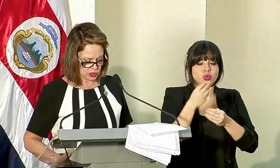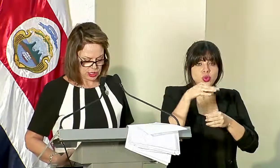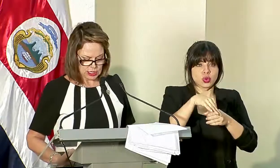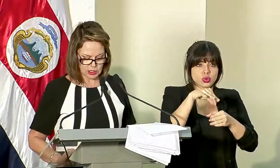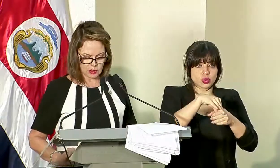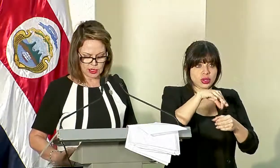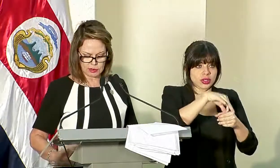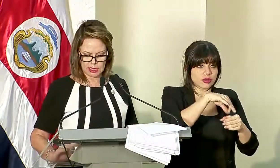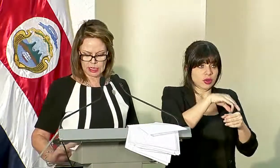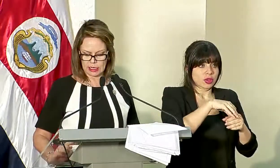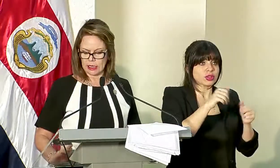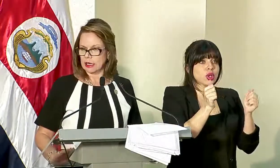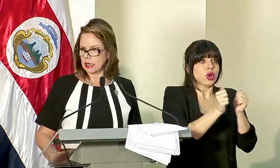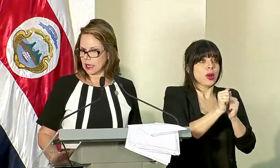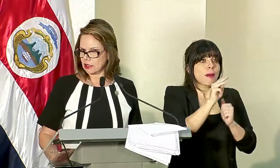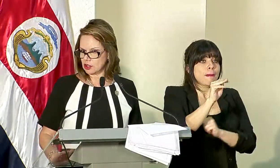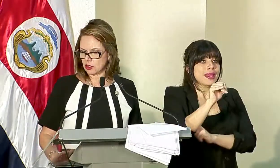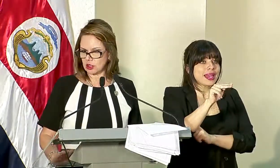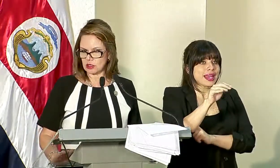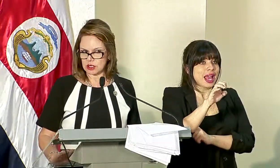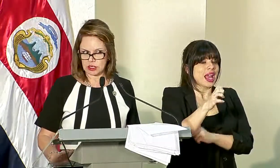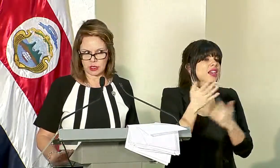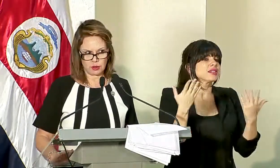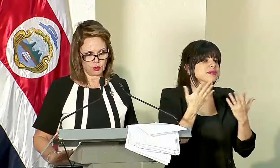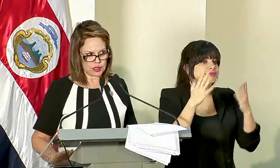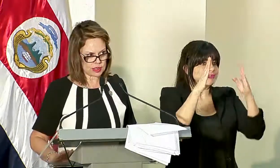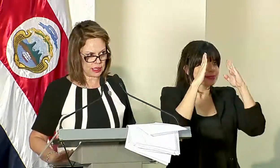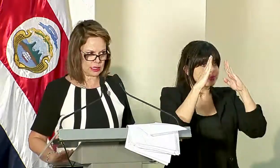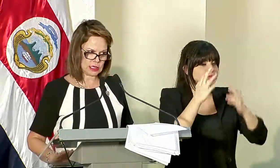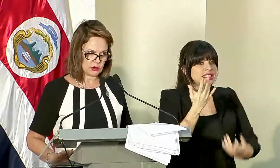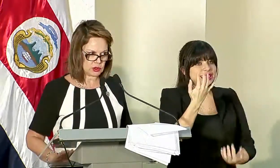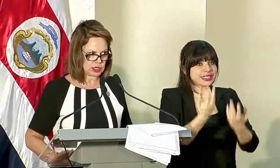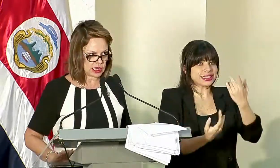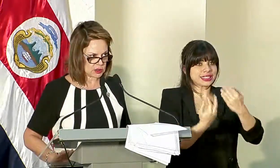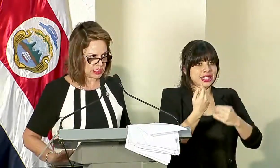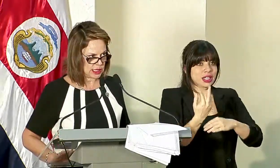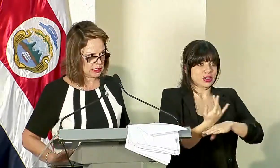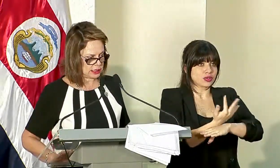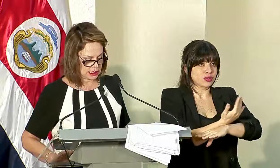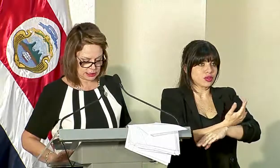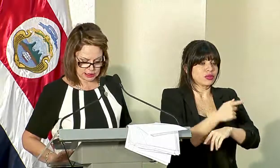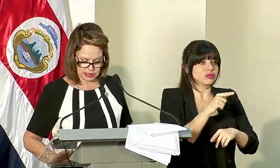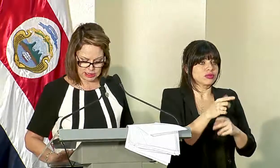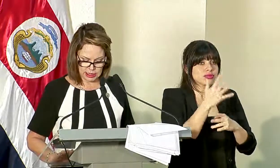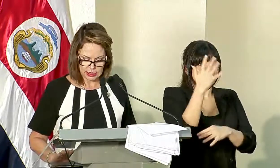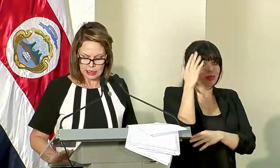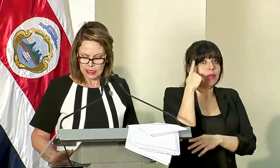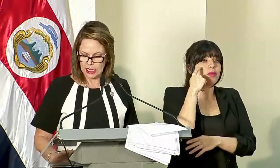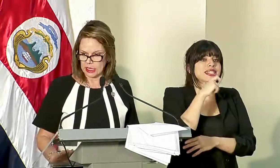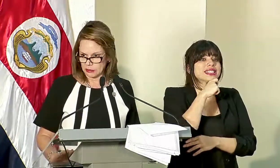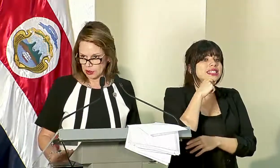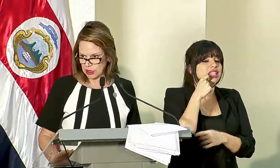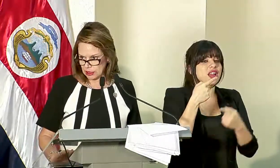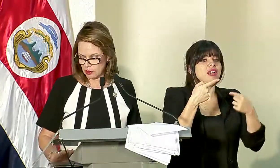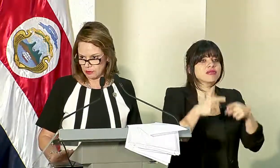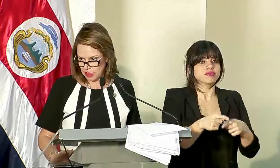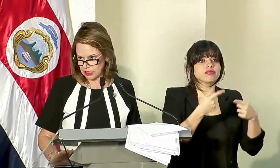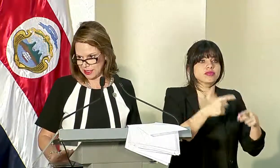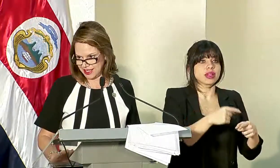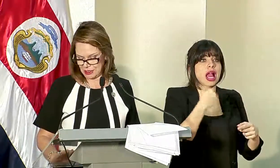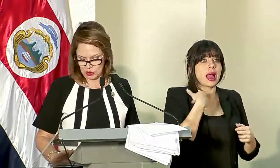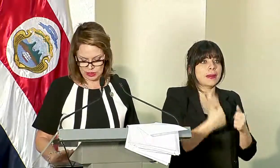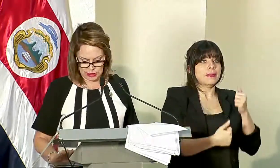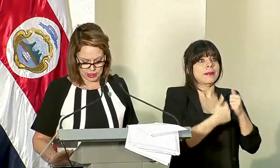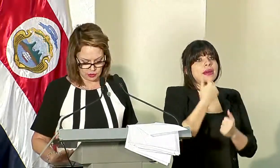cultivos. Y con el MINAE, la atención de los incendios forestales, que no es una casualidad ante tanta sequía que hayamos tenido